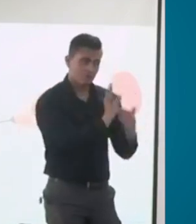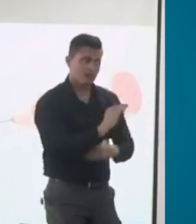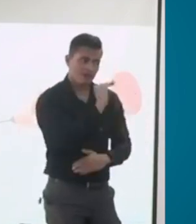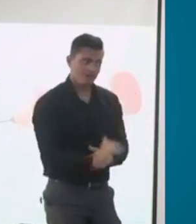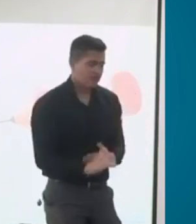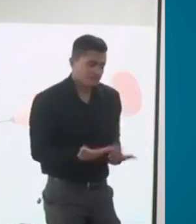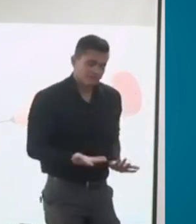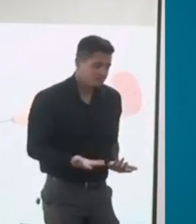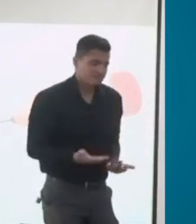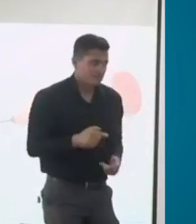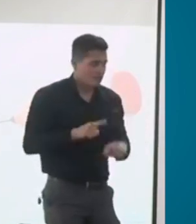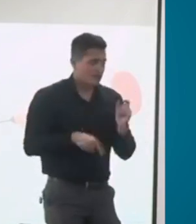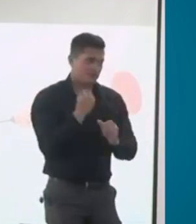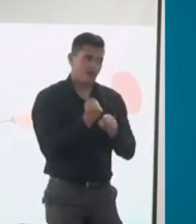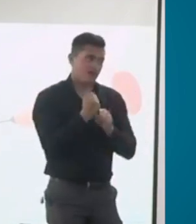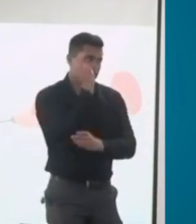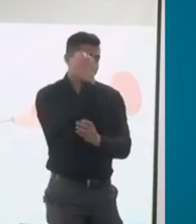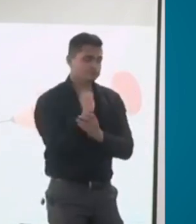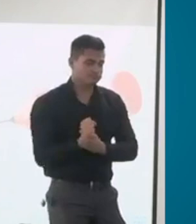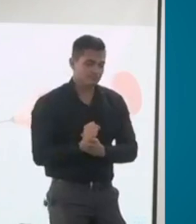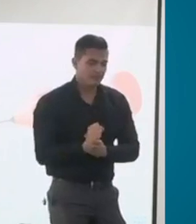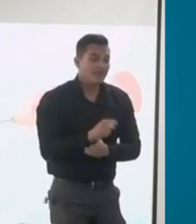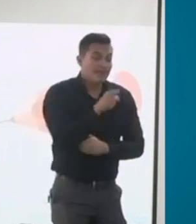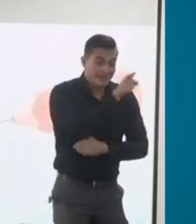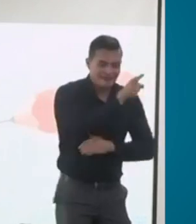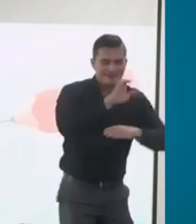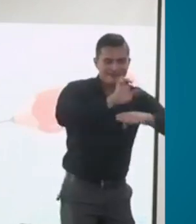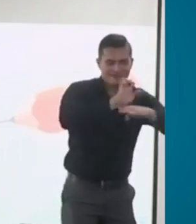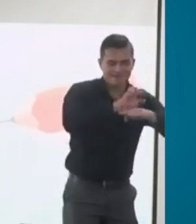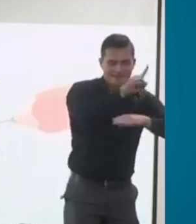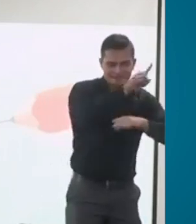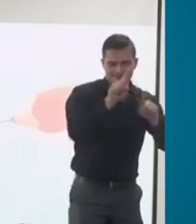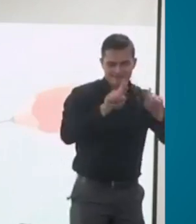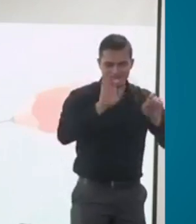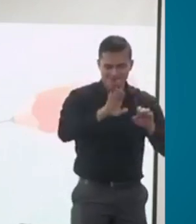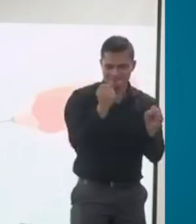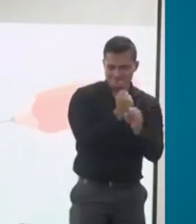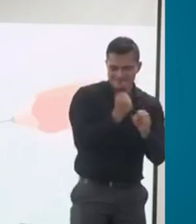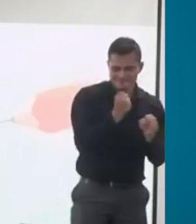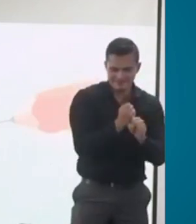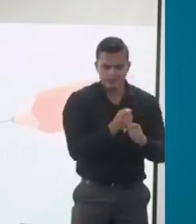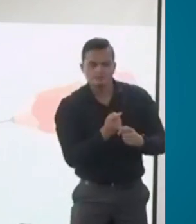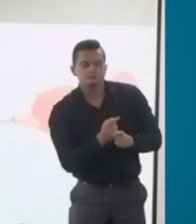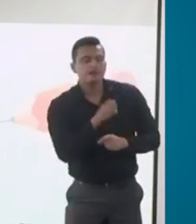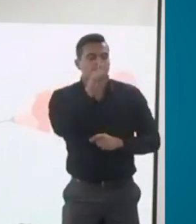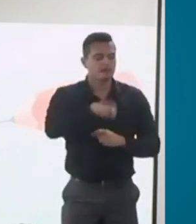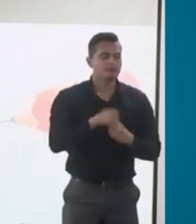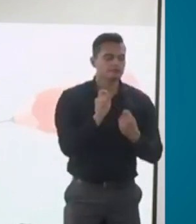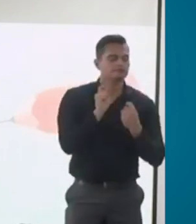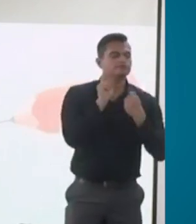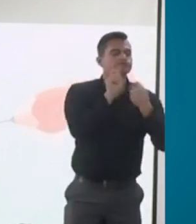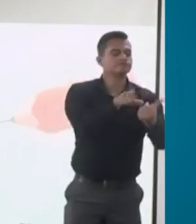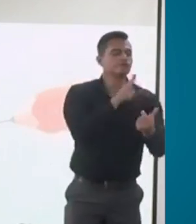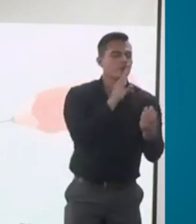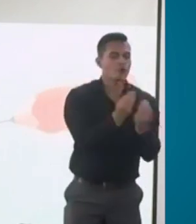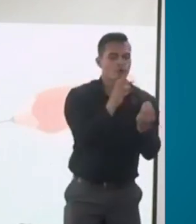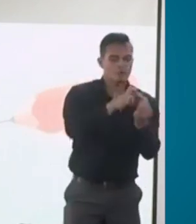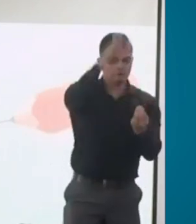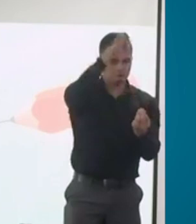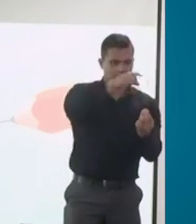la entidad de seguridad social llamada administradora de riesgos laborales debe pagar los honorarios. En ningún caso ir a la junta